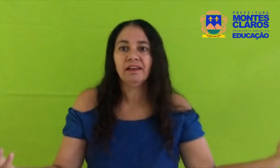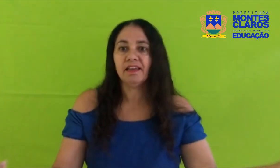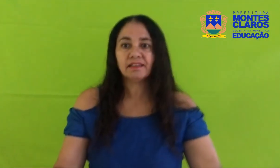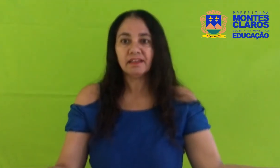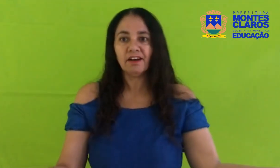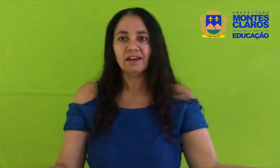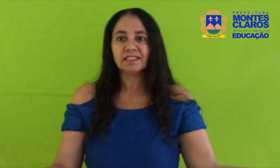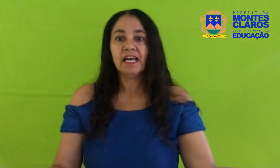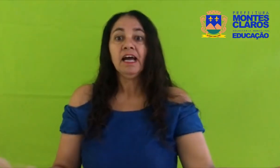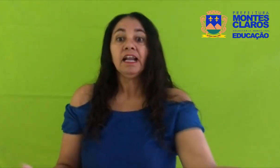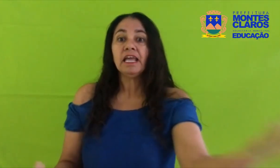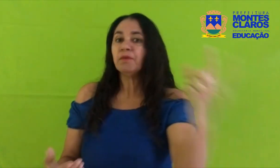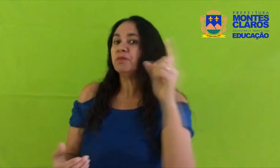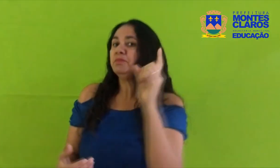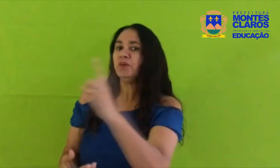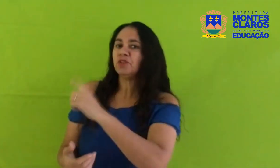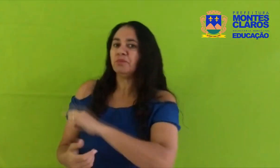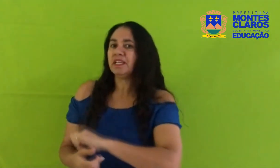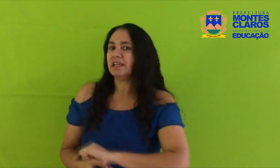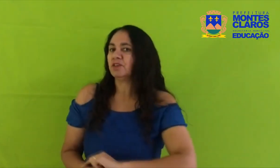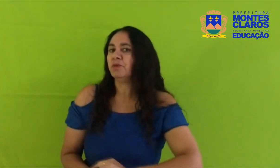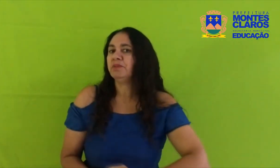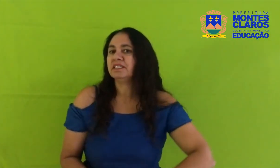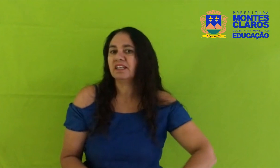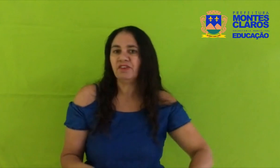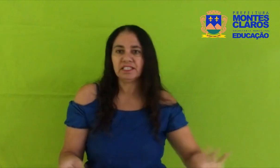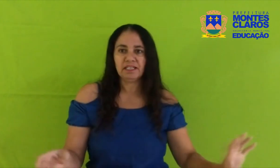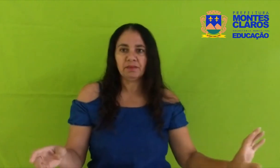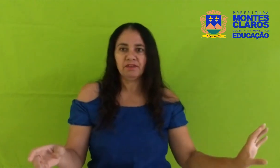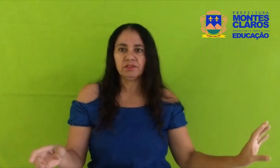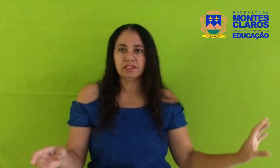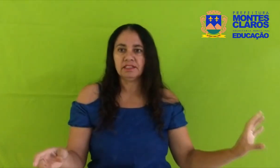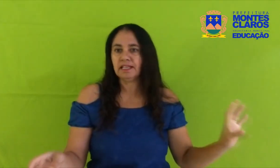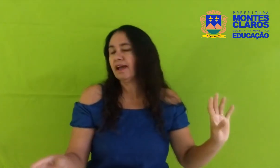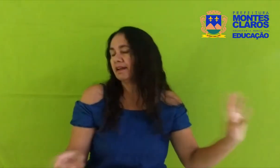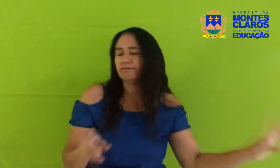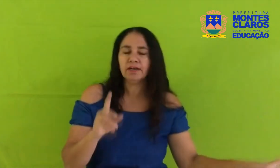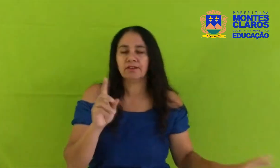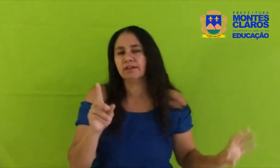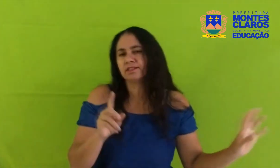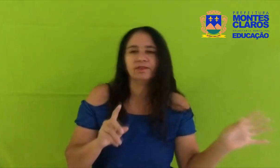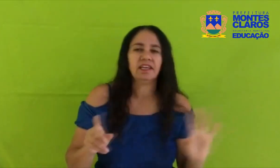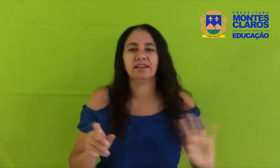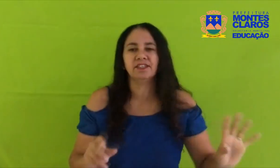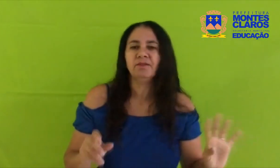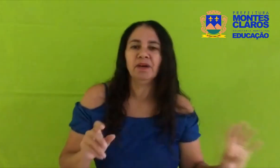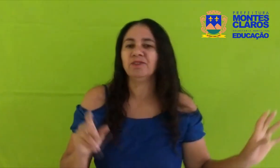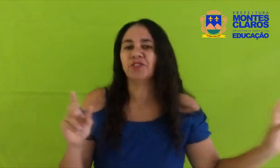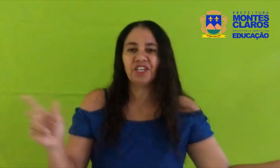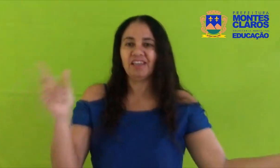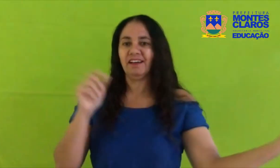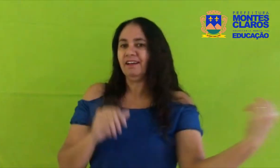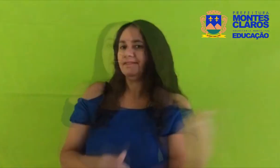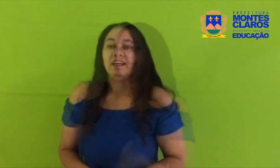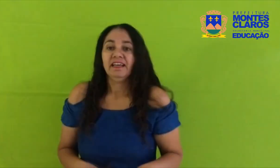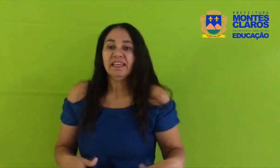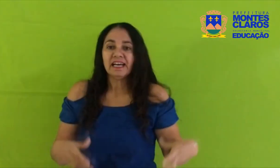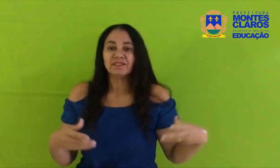entre nós Lembro-me muito bem das roupinhas que fazia para vocês Era uma costumeira de mão cheia E as